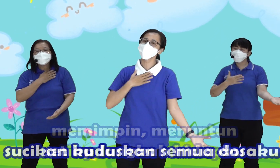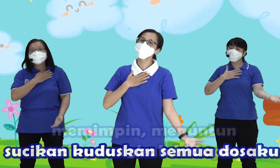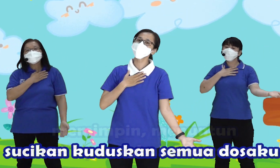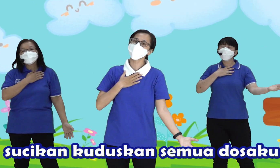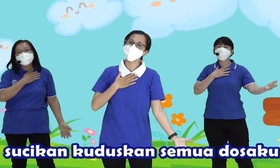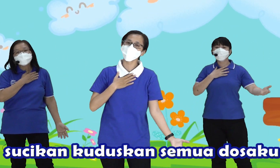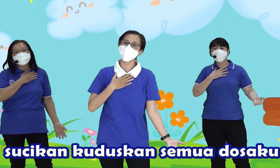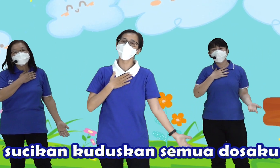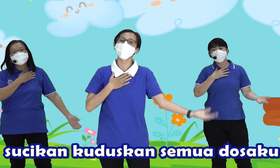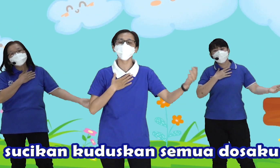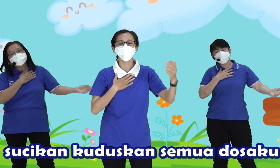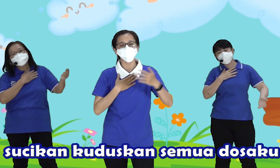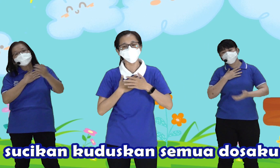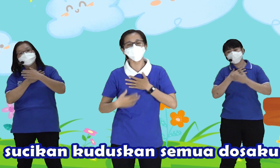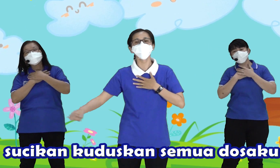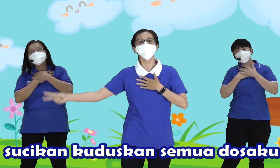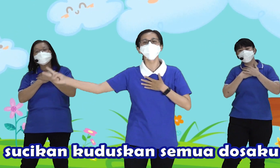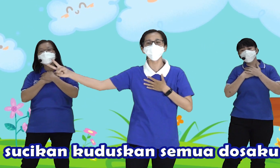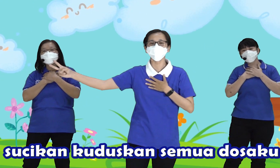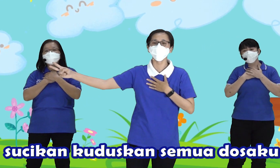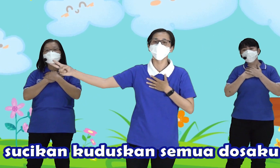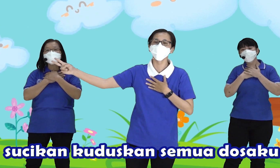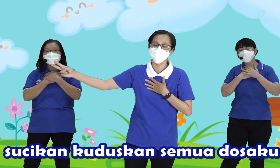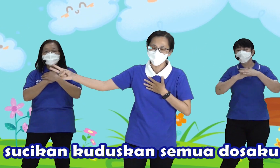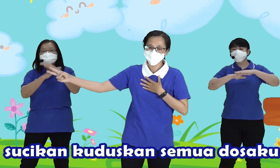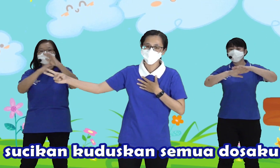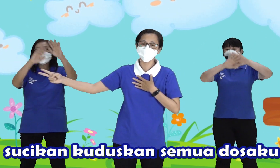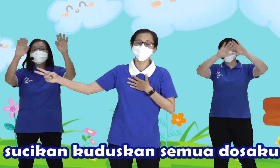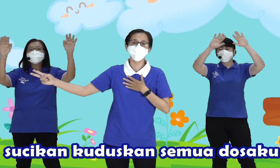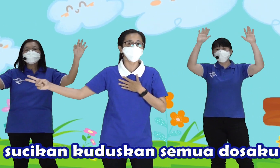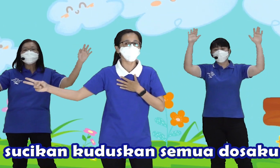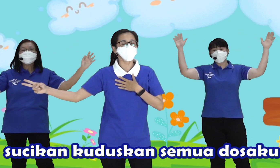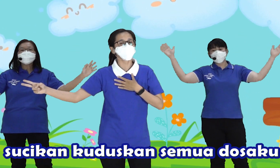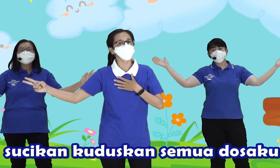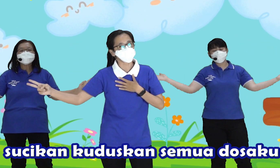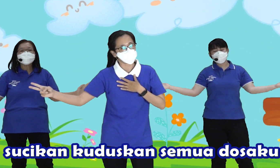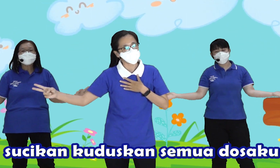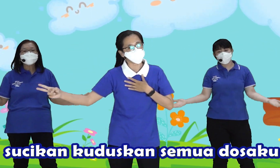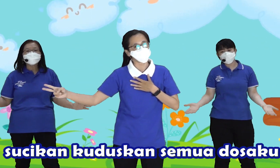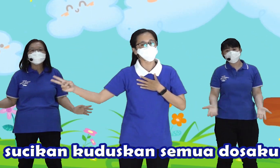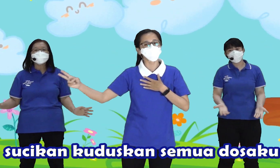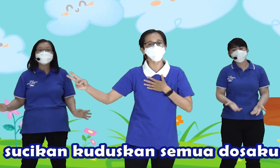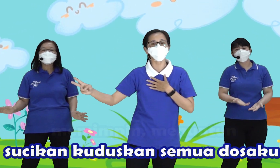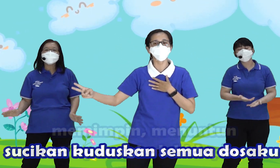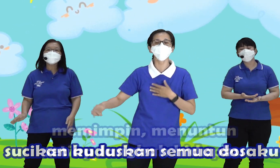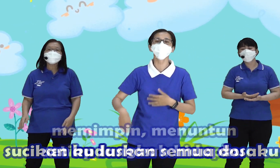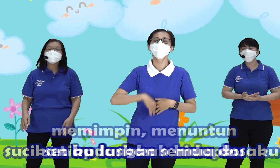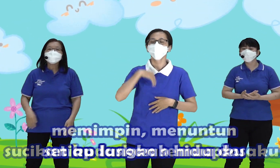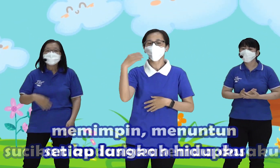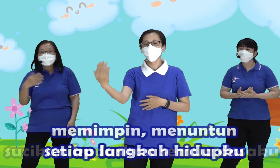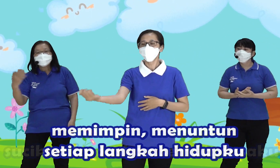Sucikan, kuduskan Semua dosaku